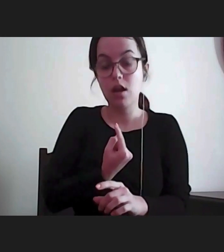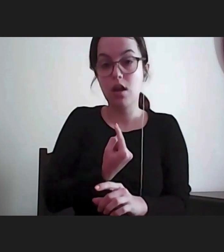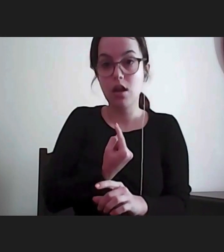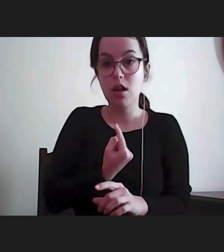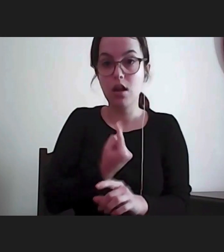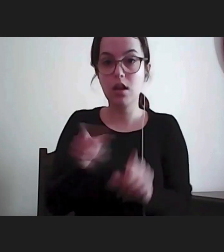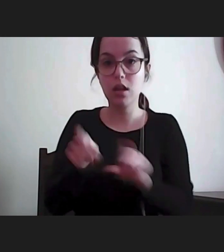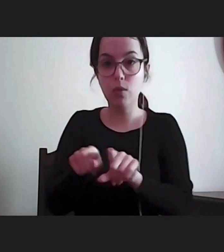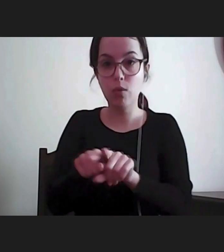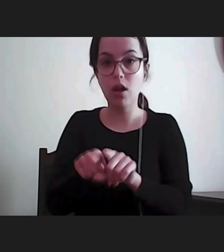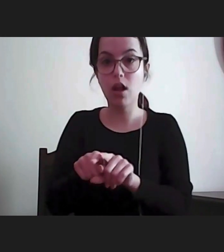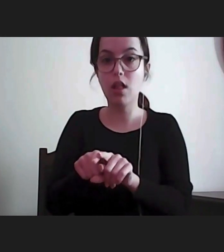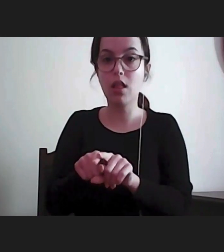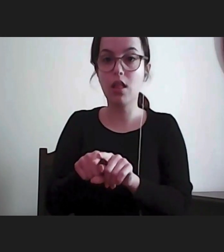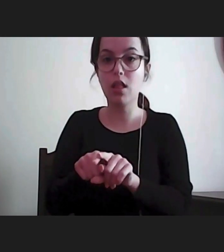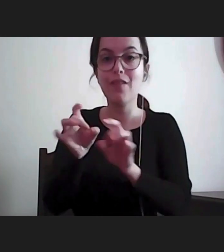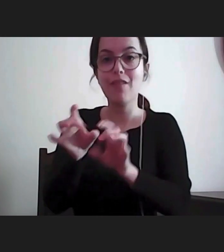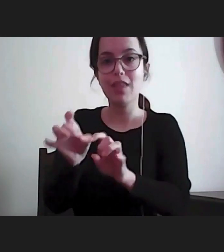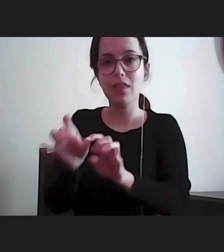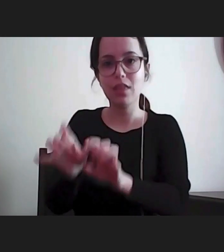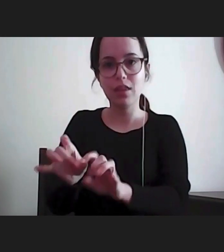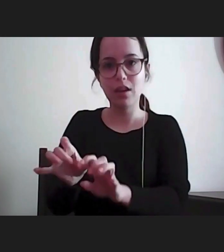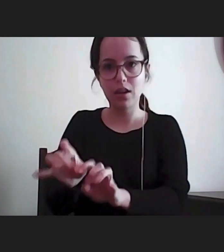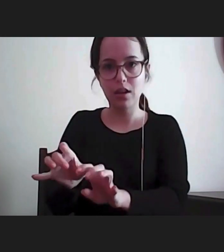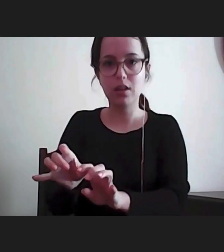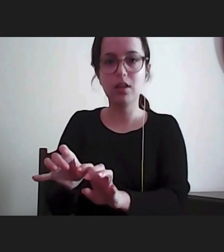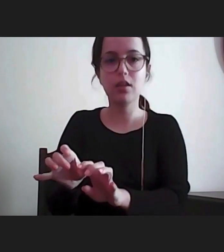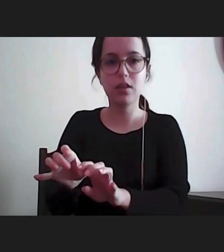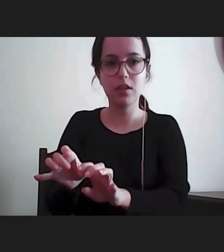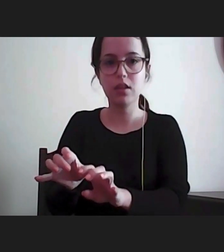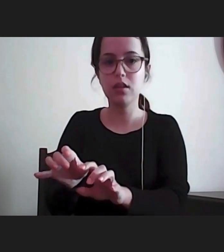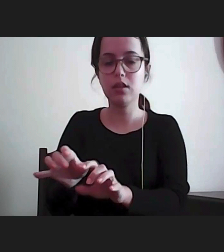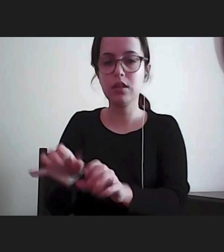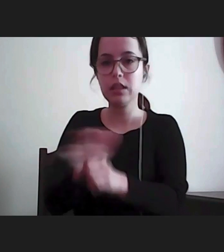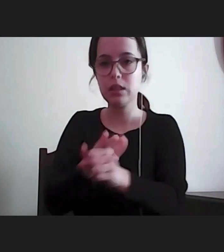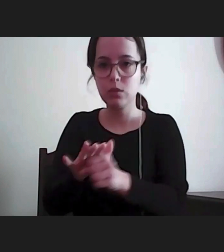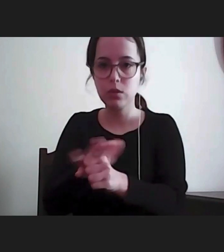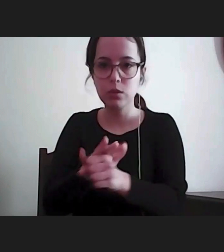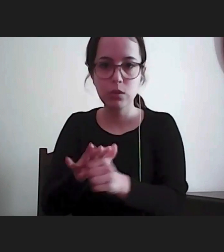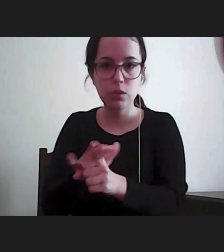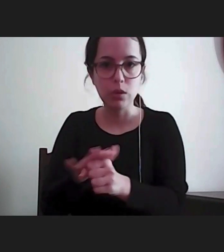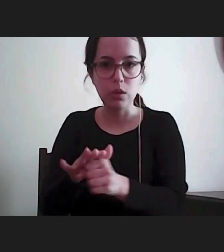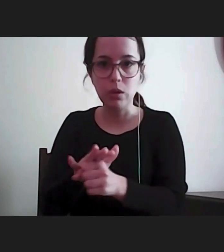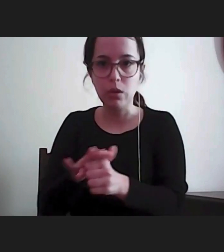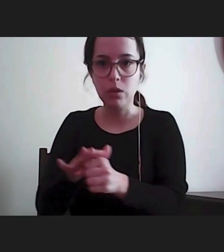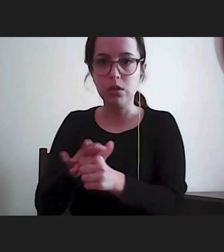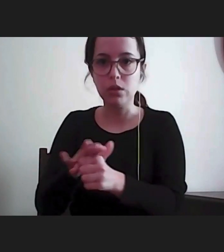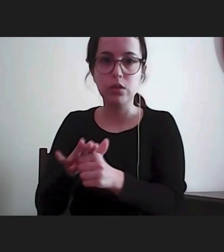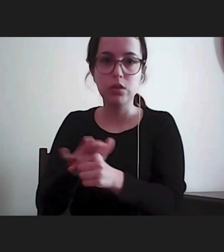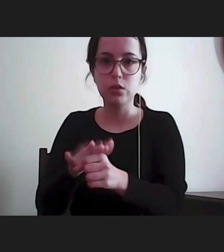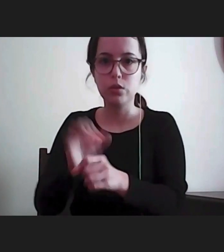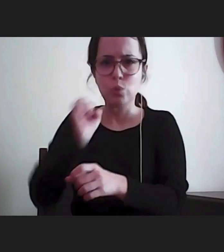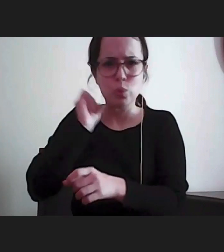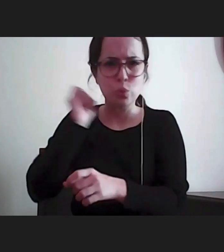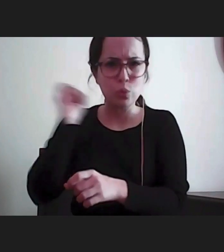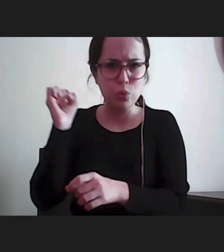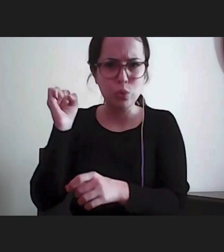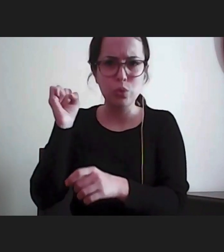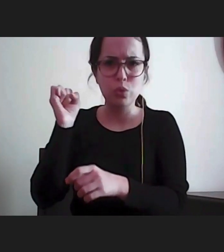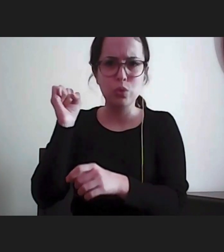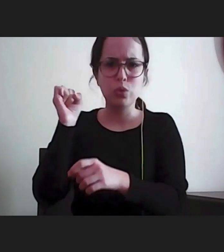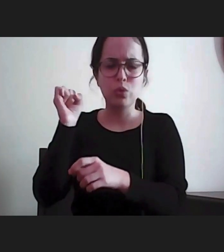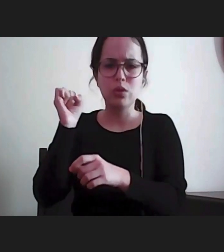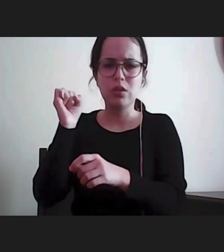atuar com vista a prevenir casos de tortura, de tratamentos